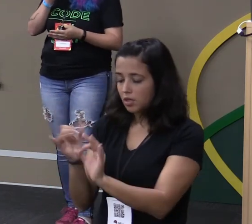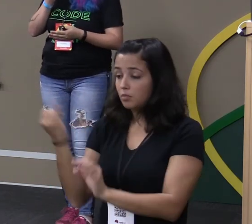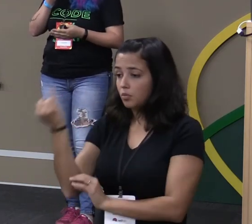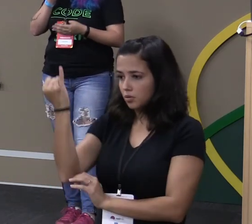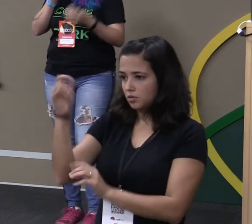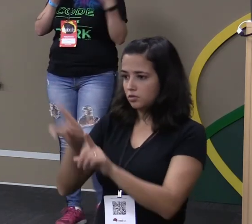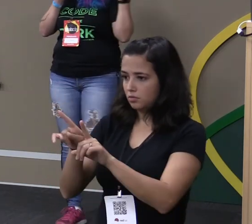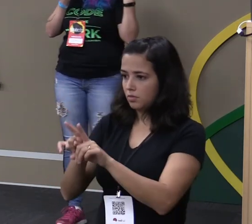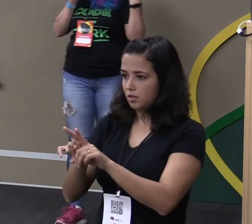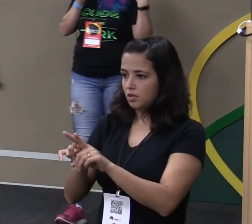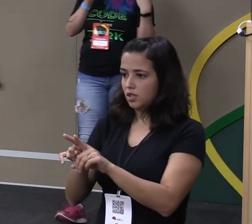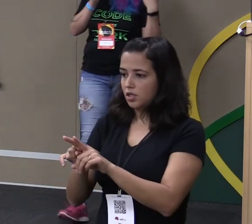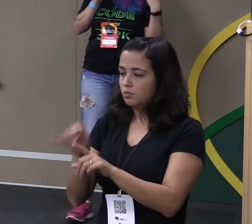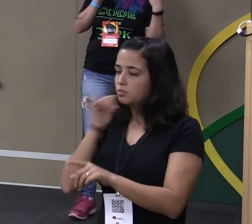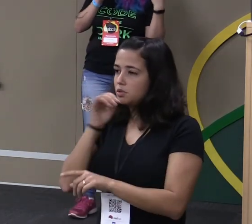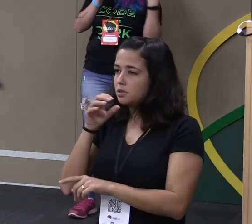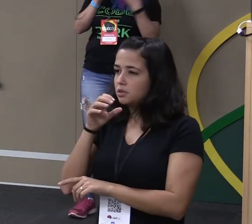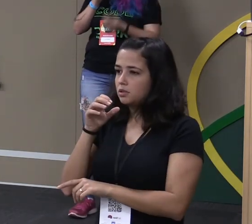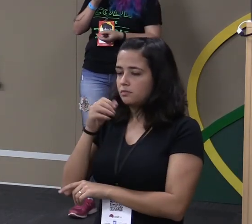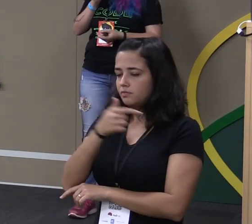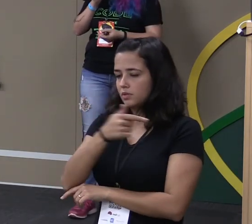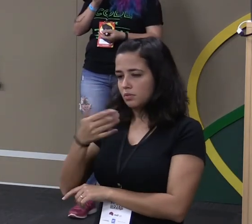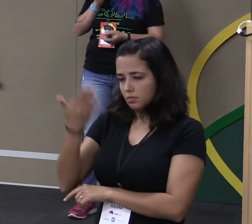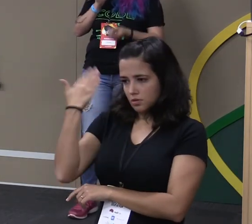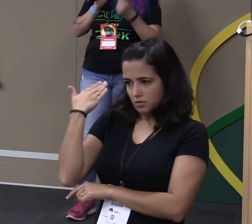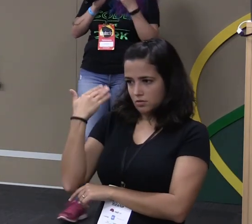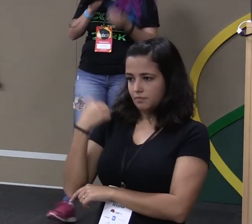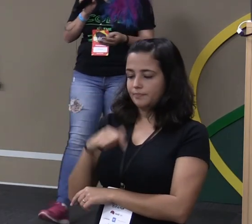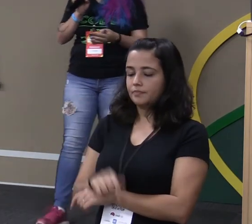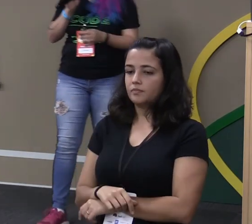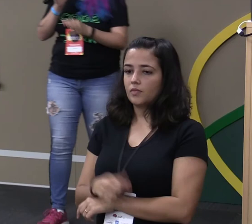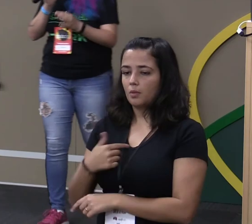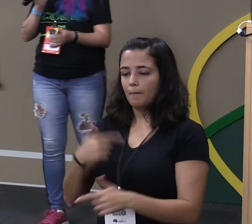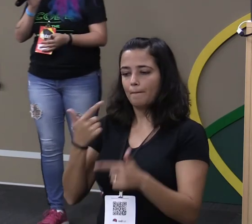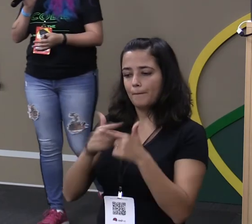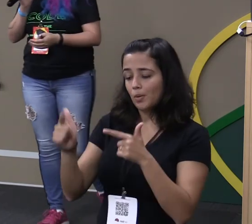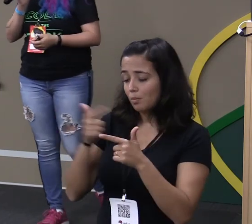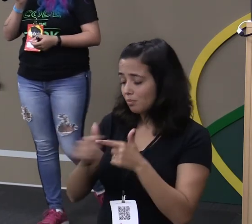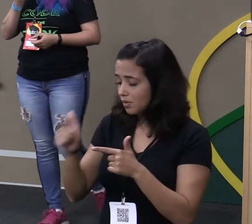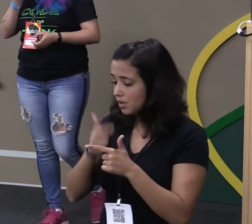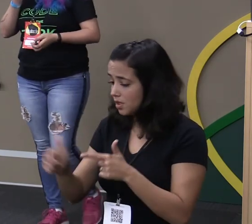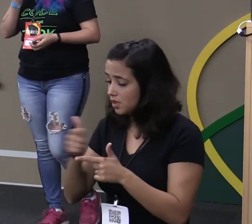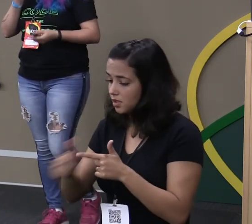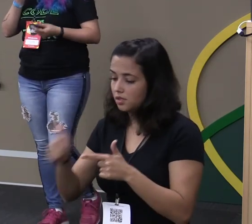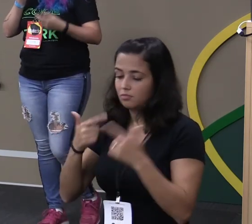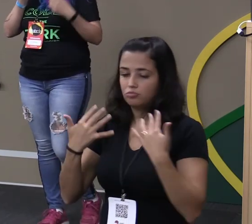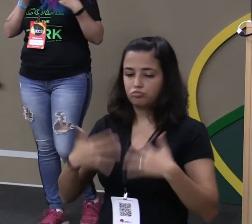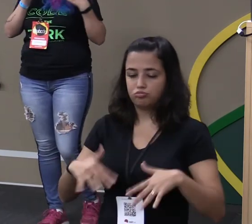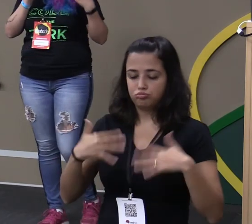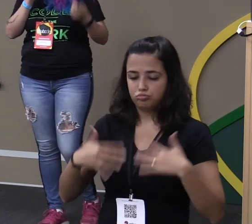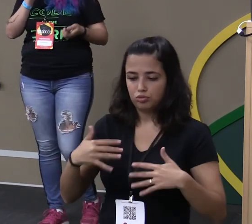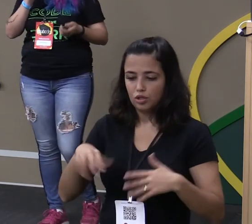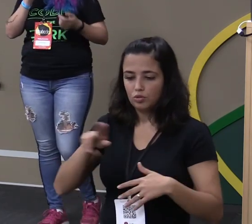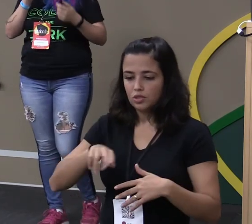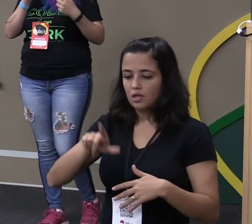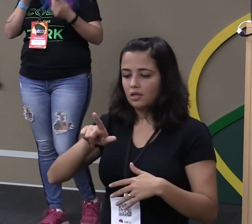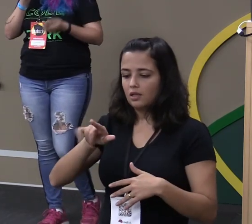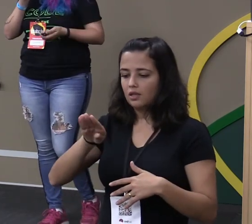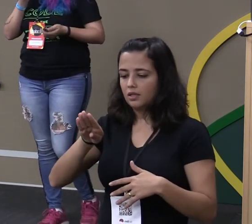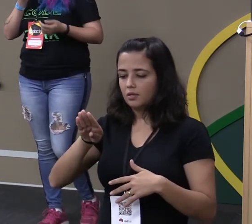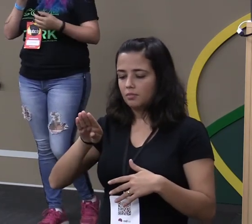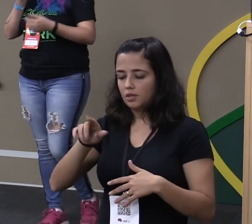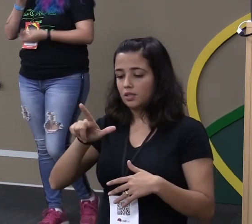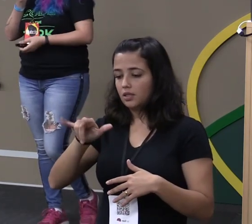porque no fim de semana passado eu tive um problema um problema gigante que eu fui usar uma lib de